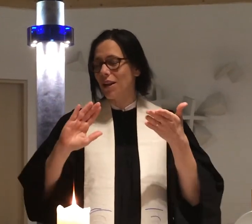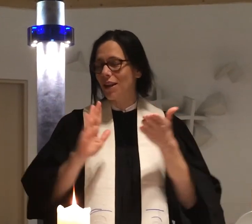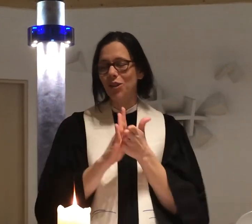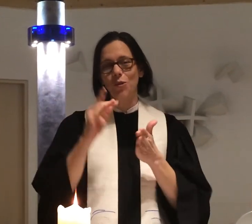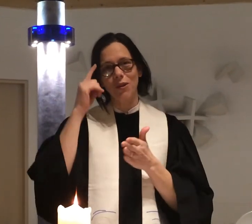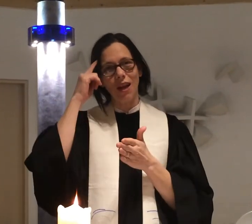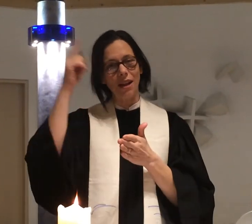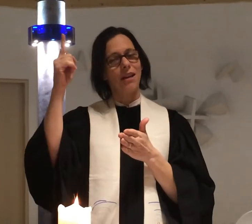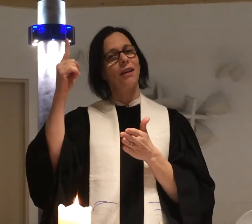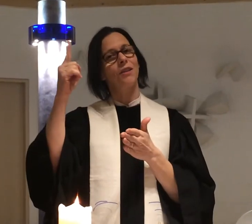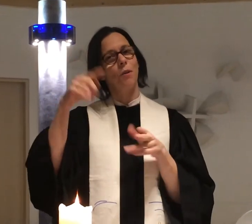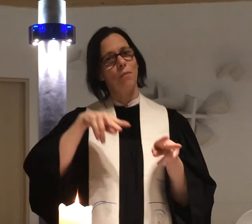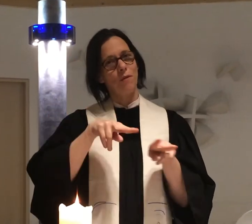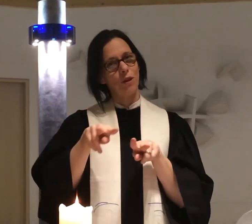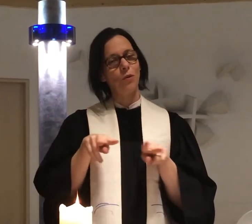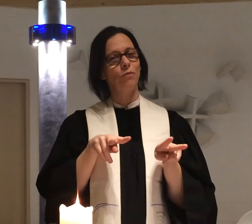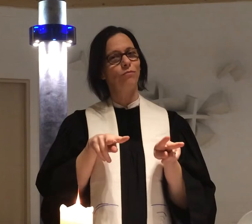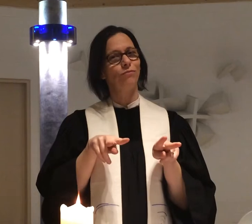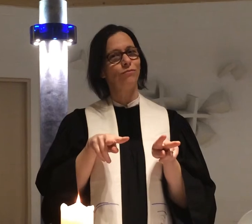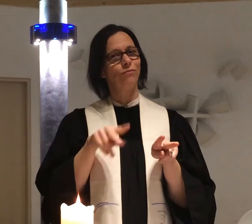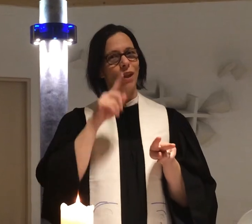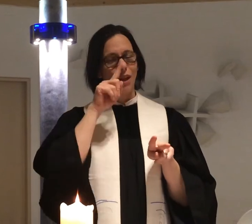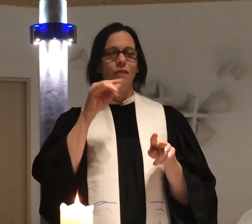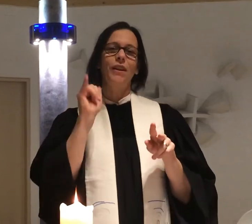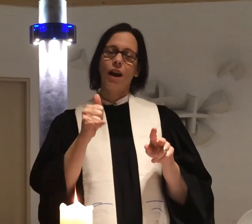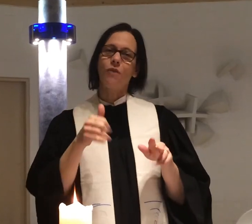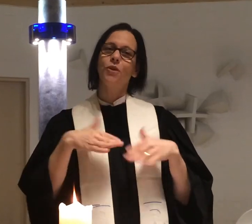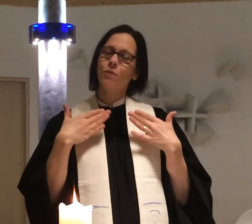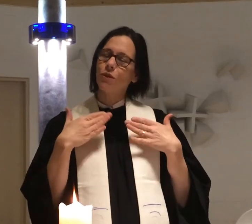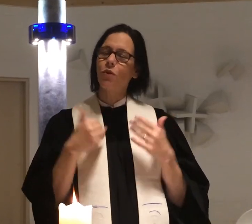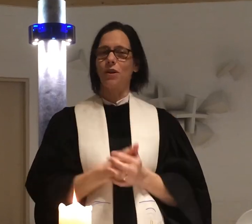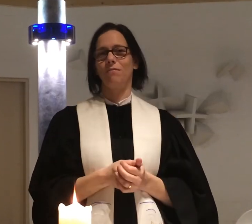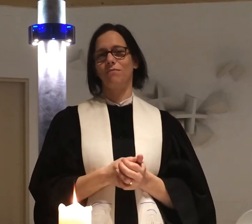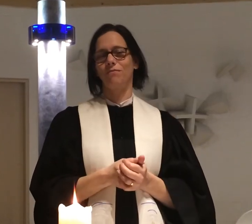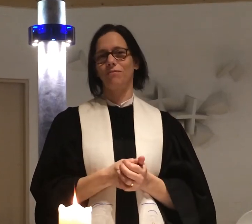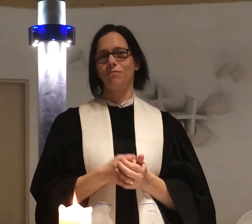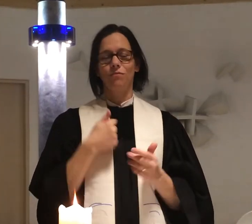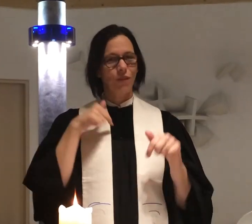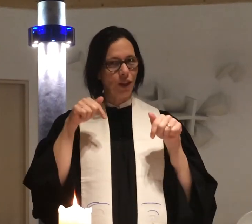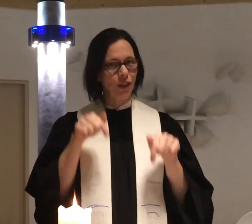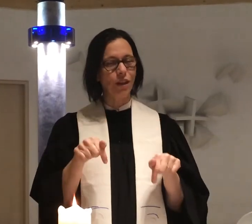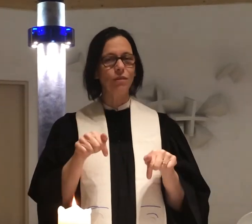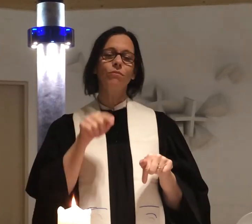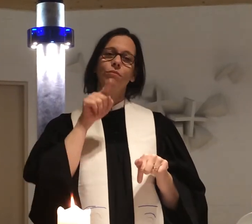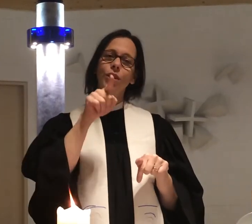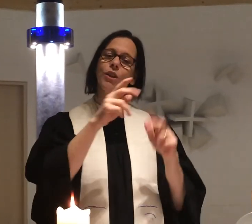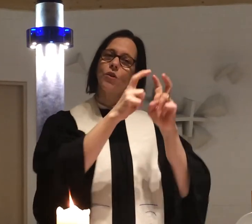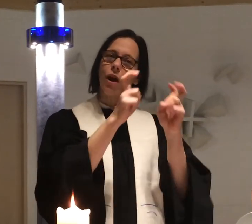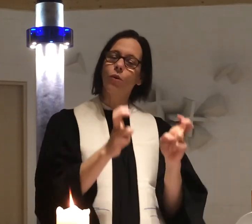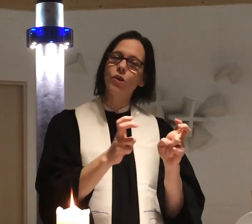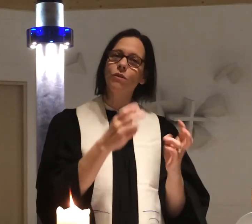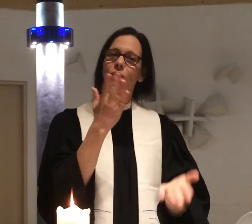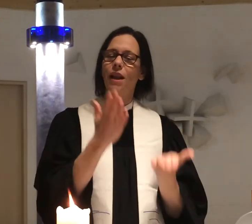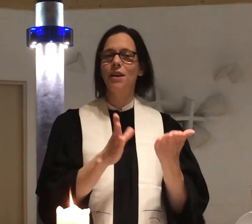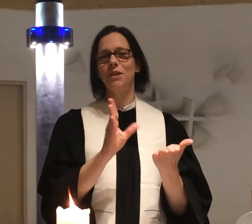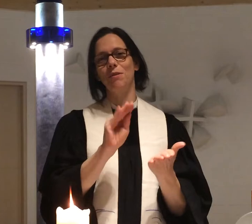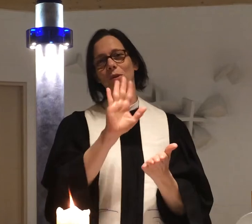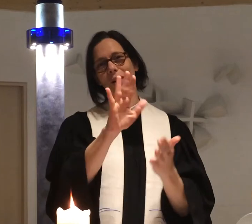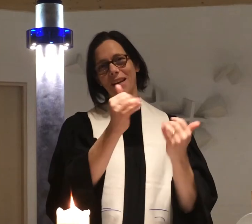eine ganz kurze Andacht per Video? Wenn ja, würde ich mich freuen. Also, ich hier, ihr zu Hause, vielleicht mit euren